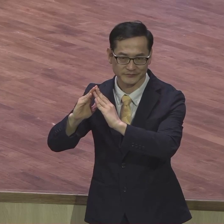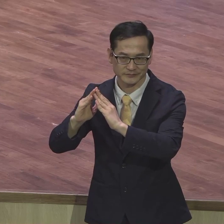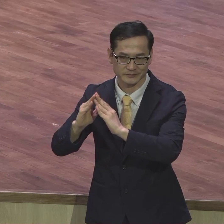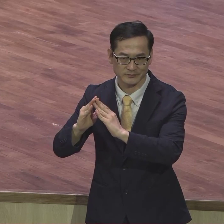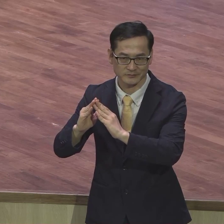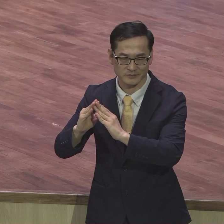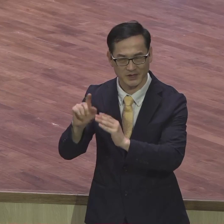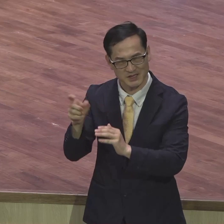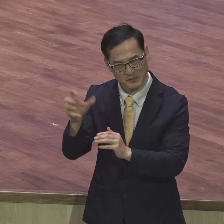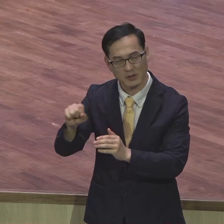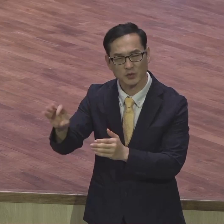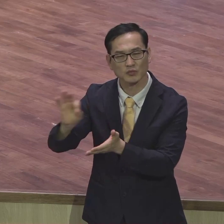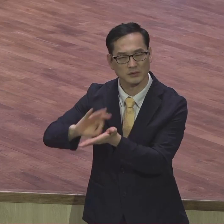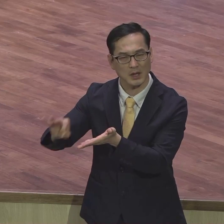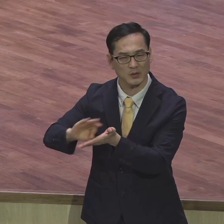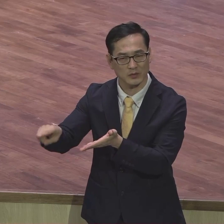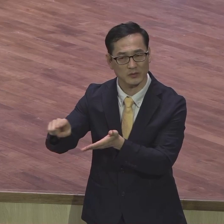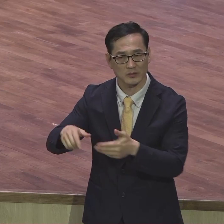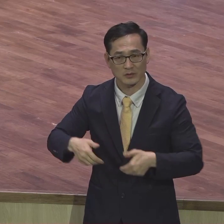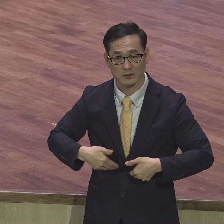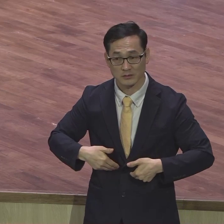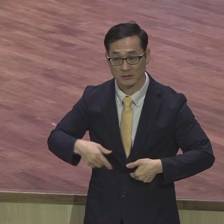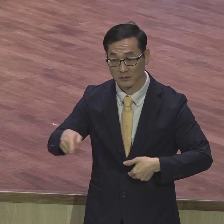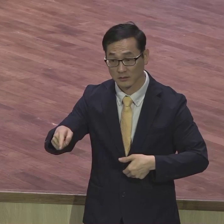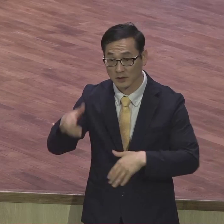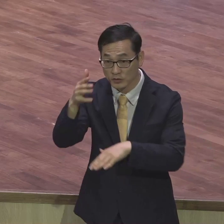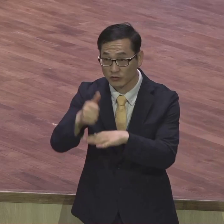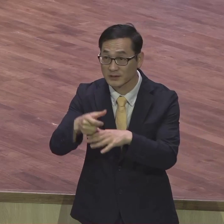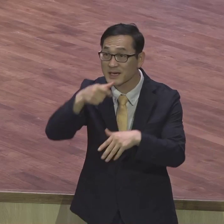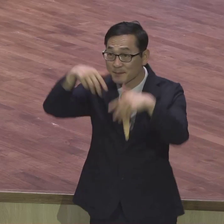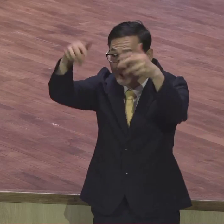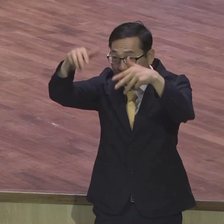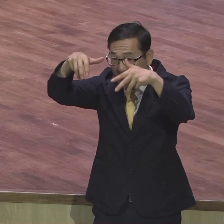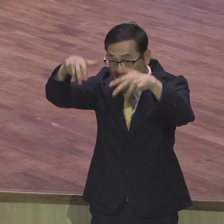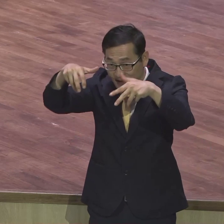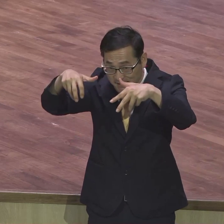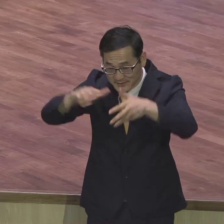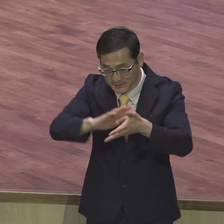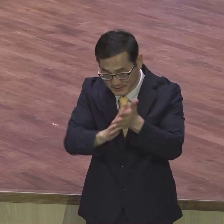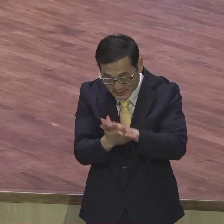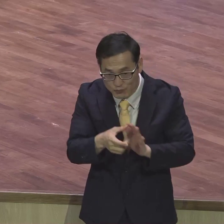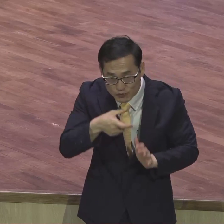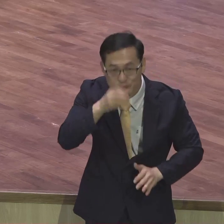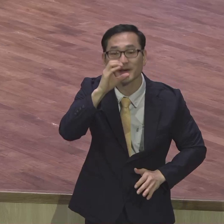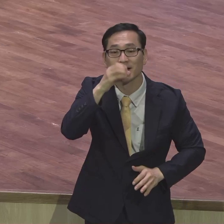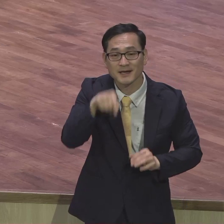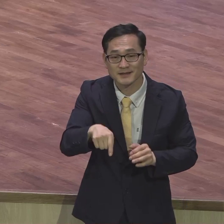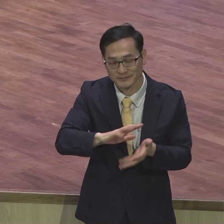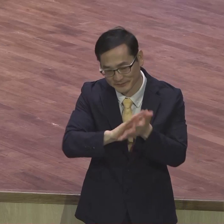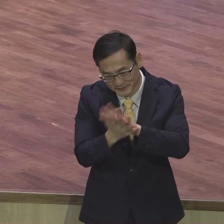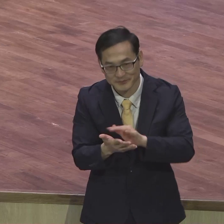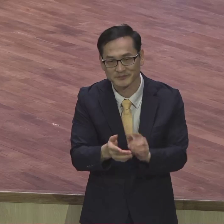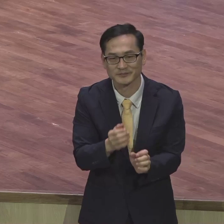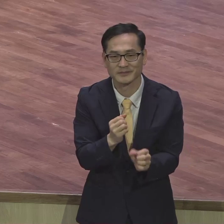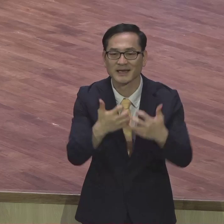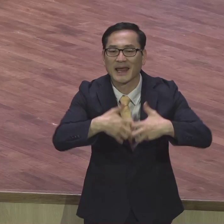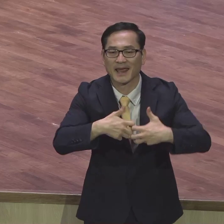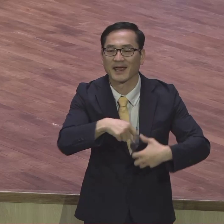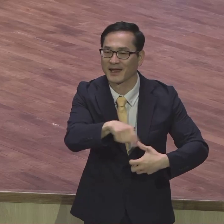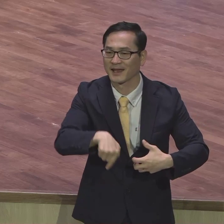빗물을 식수로 만드는 빗물식수화 그 행사를 했어요 왜냐하면 한무용